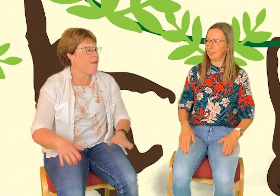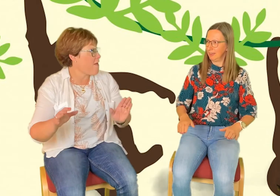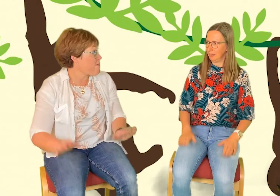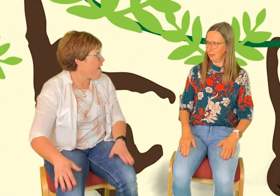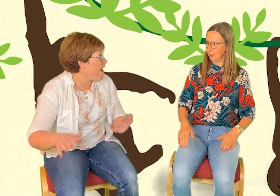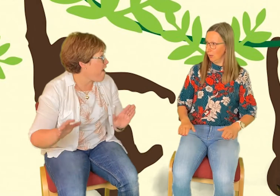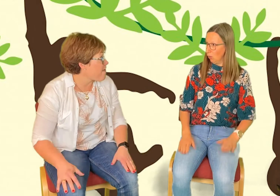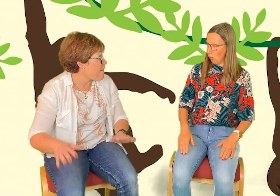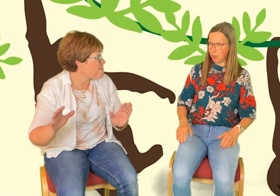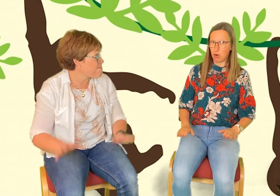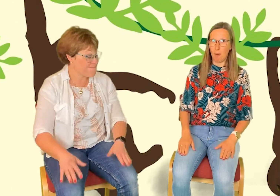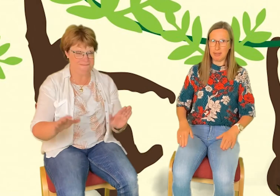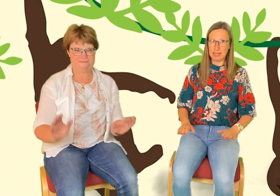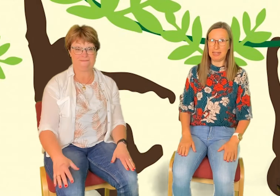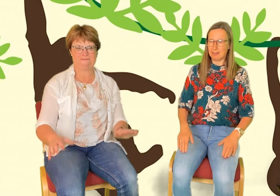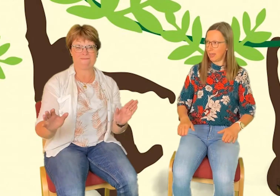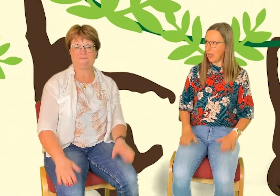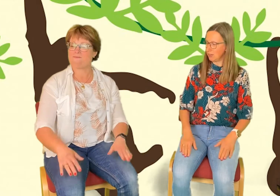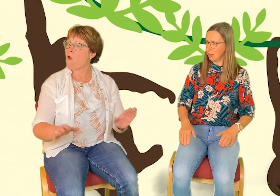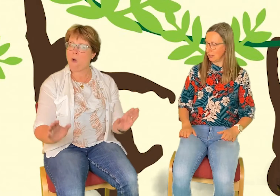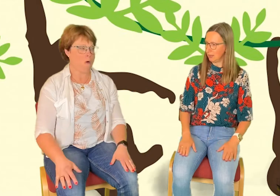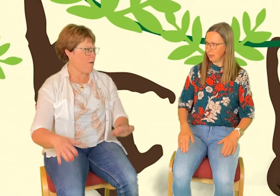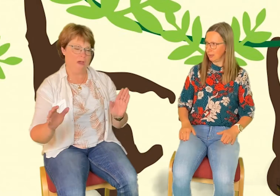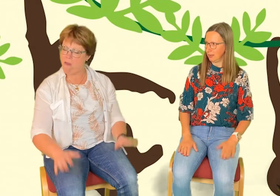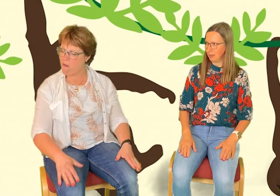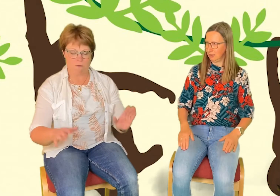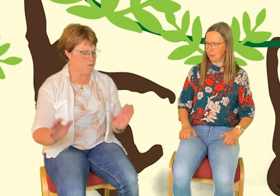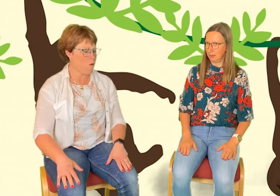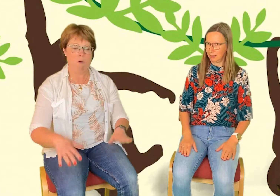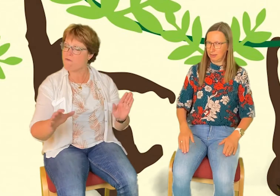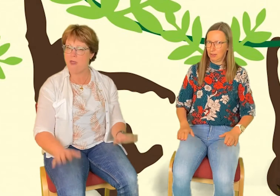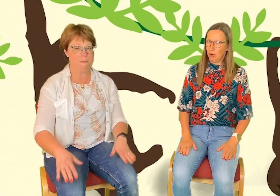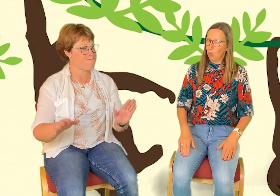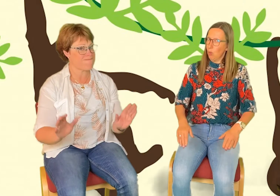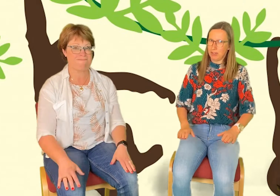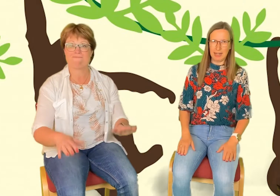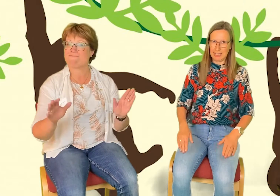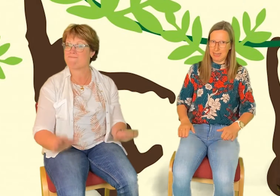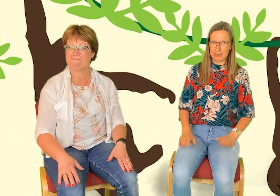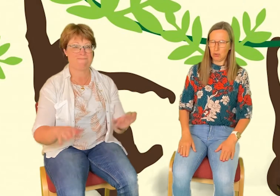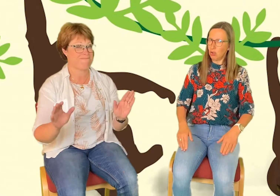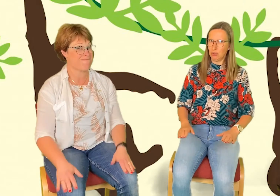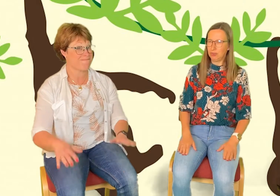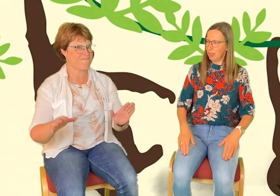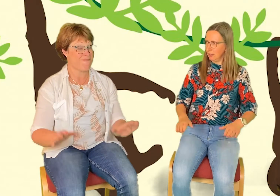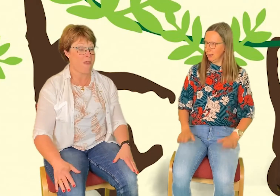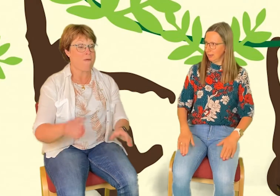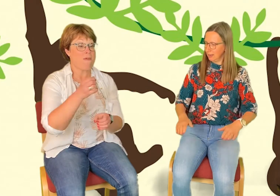ett träd. Och vi kommer till ett träd. Och vi kan inte gå runt den. Och vi kan inte gå runt den. Vi